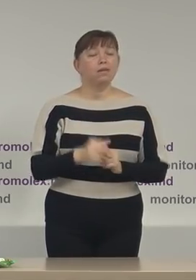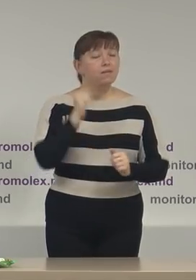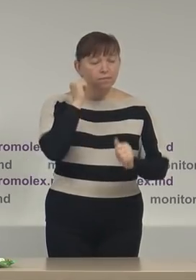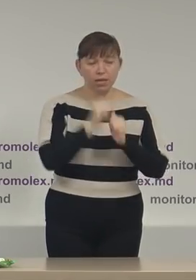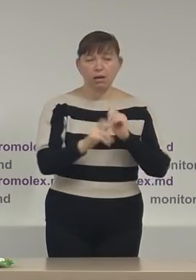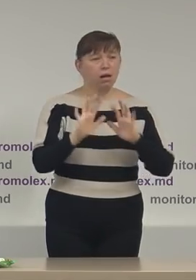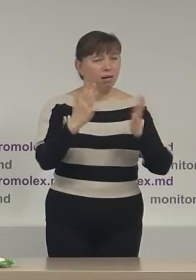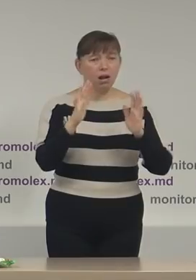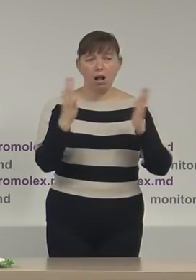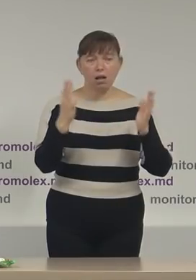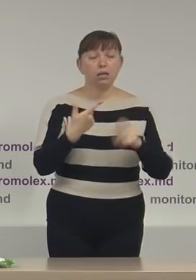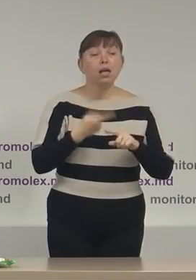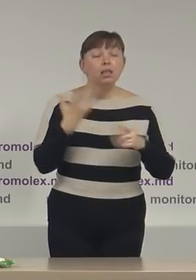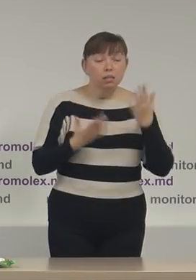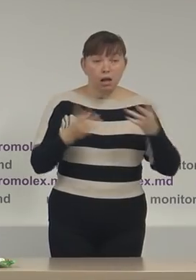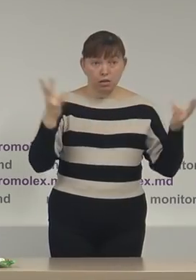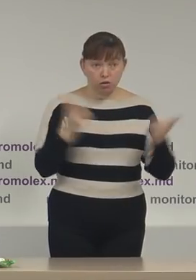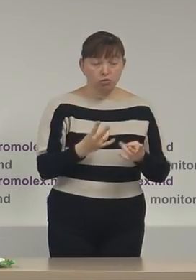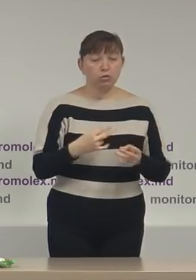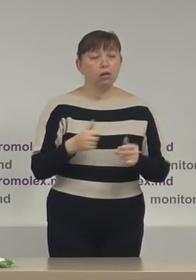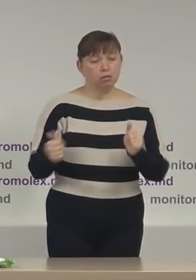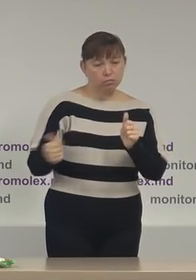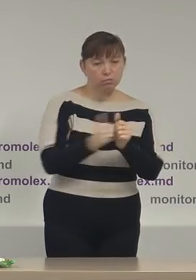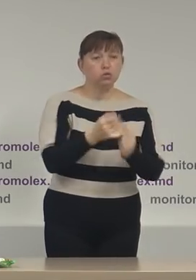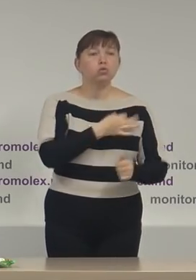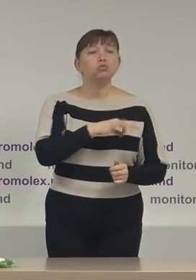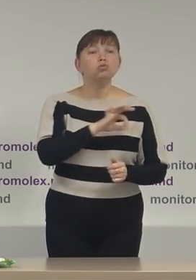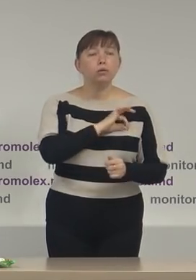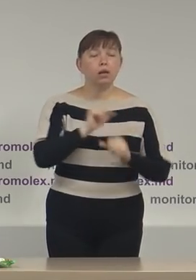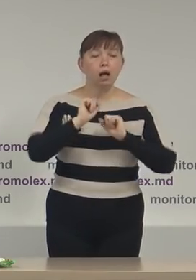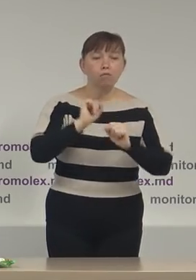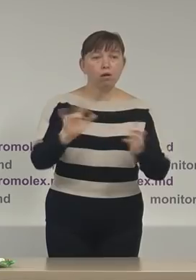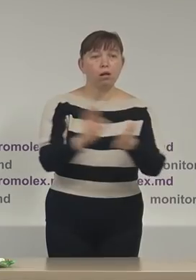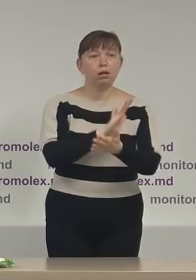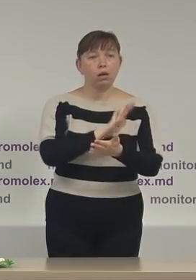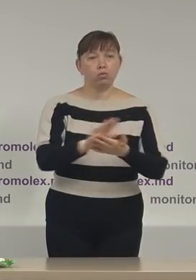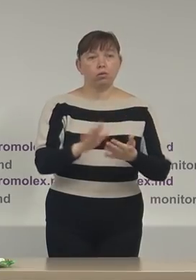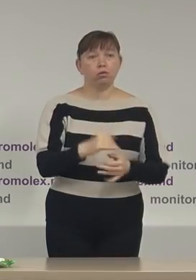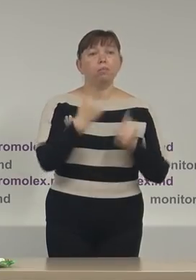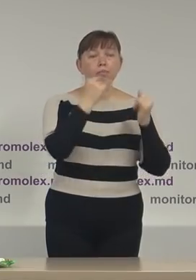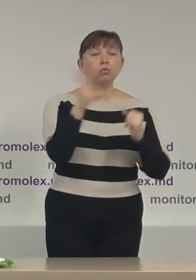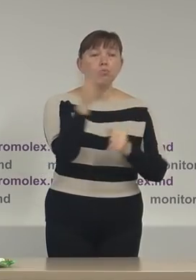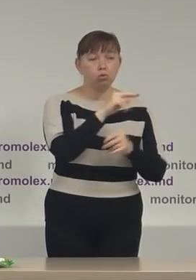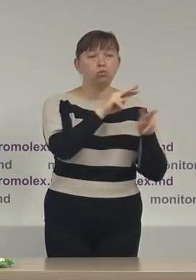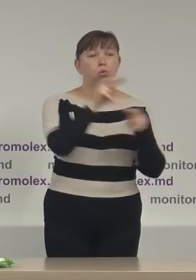fiecare caz în care va fi necesar asistență juridică gratuită pentru observatorii noștri